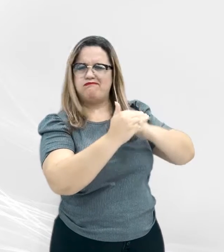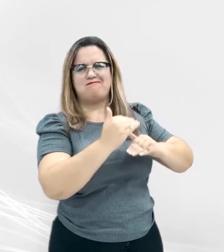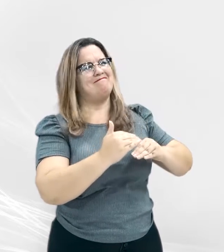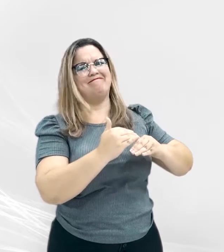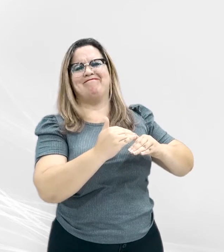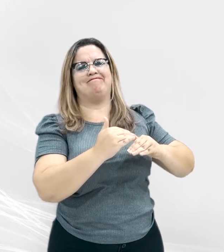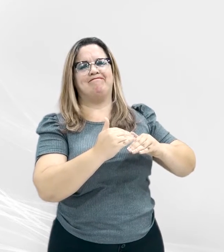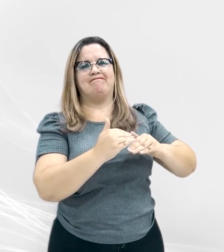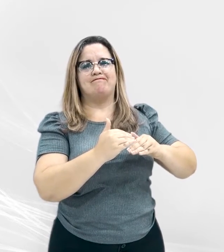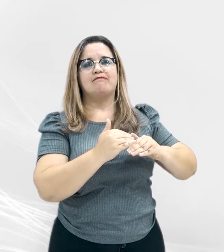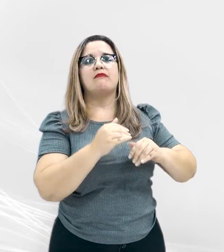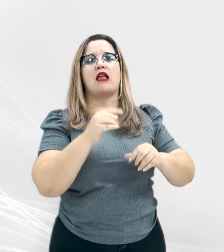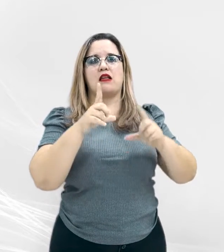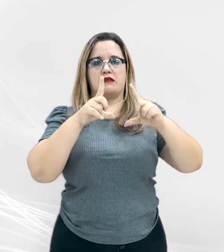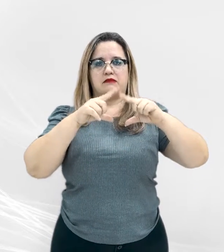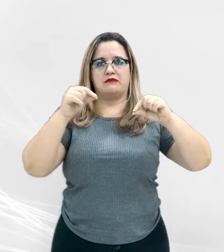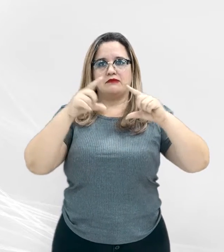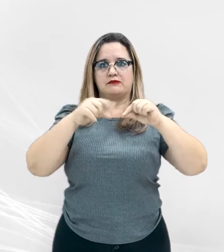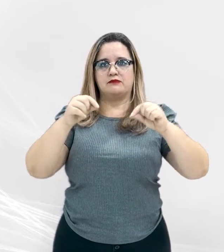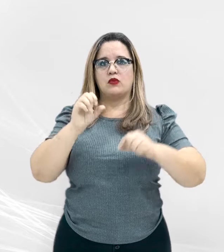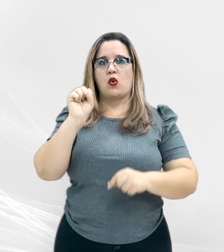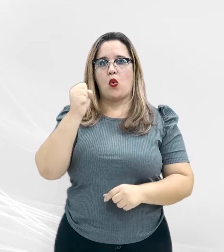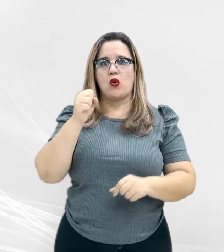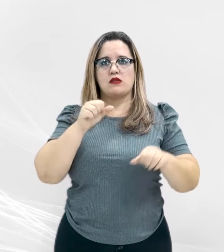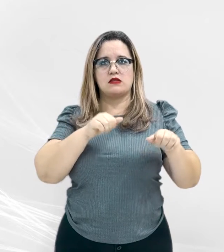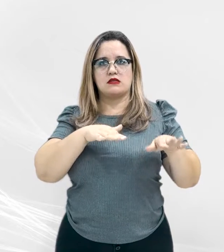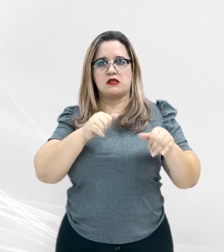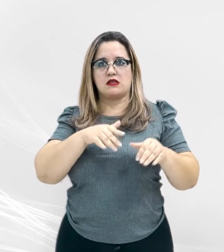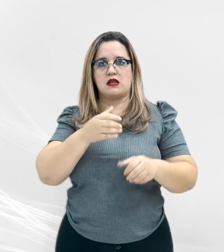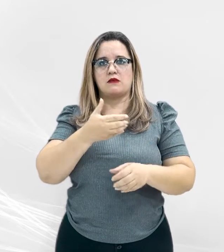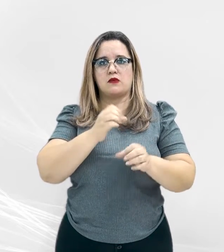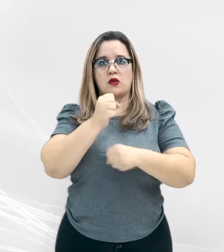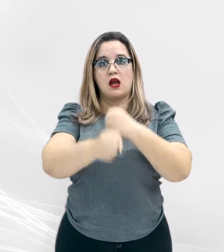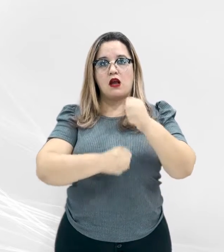democrático. Brasília, 8 de setembro de 2021